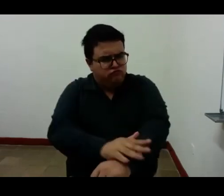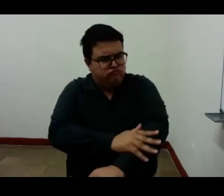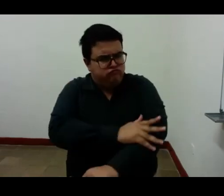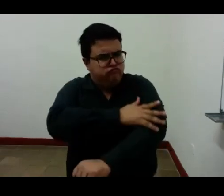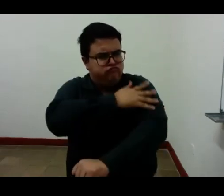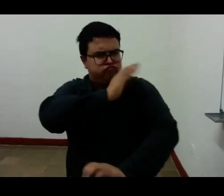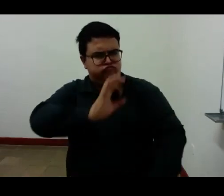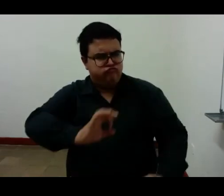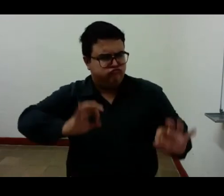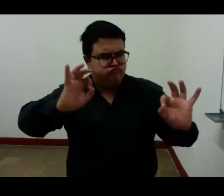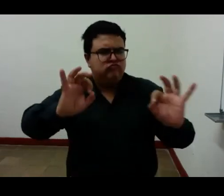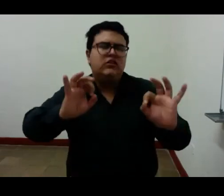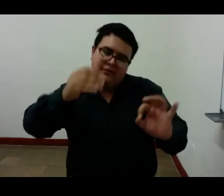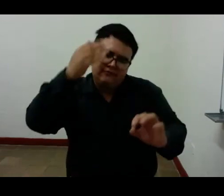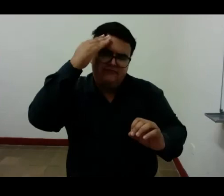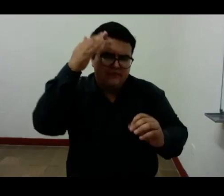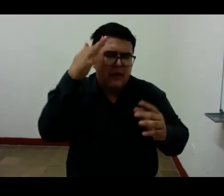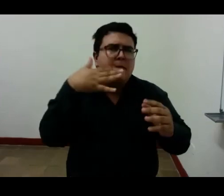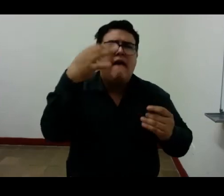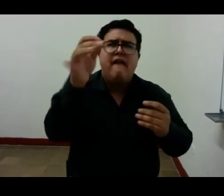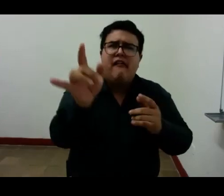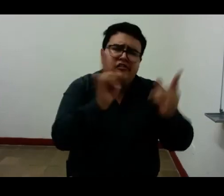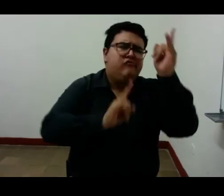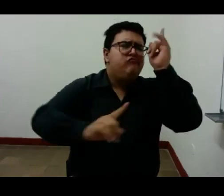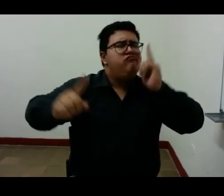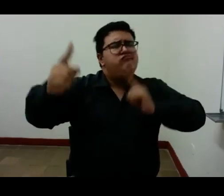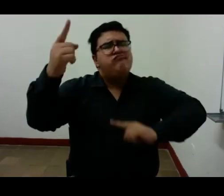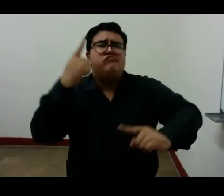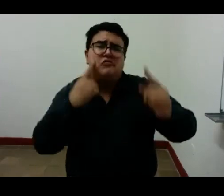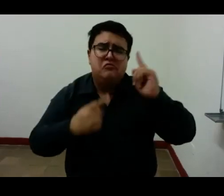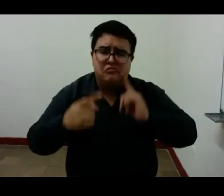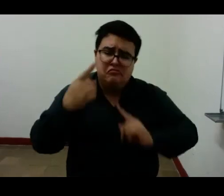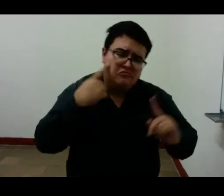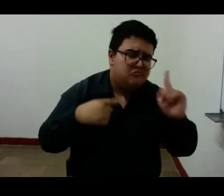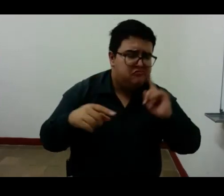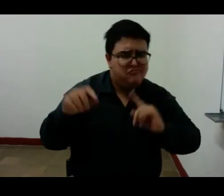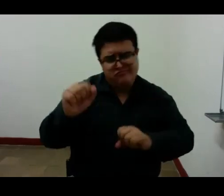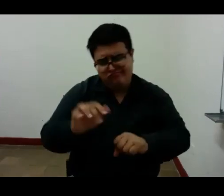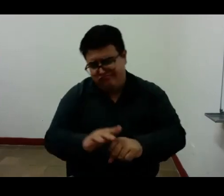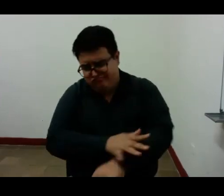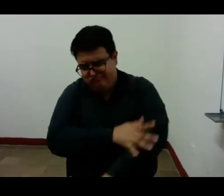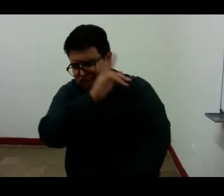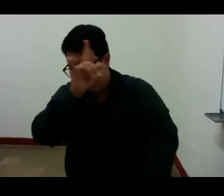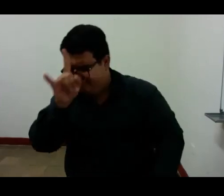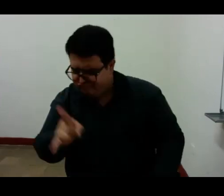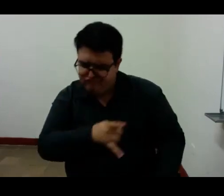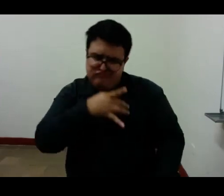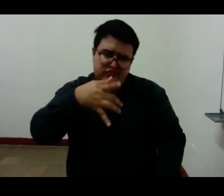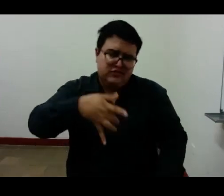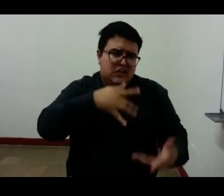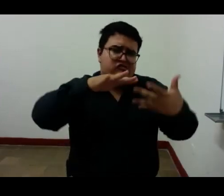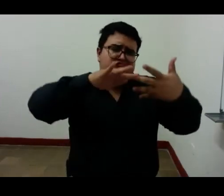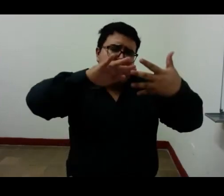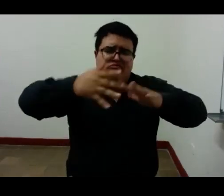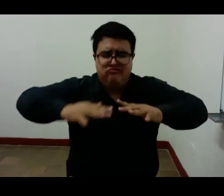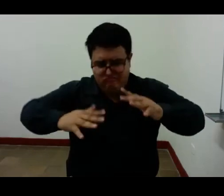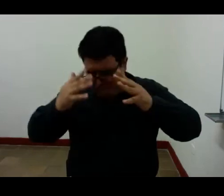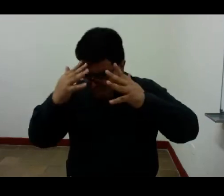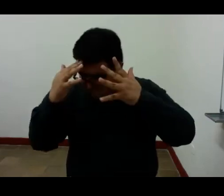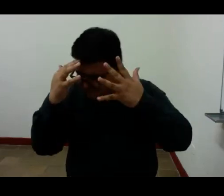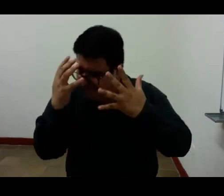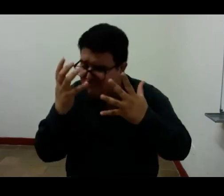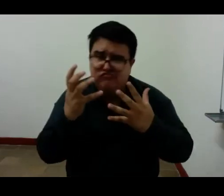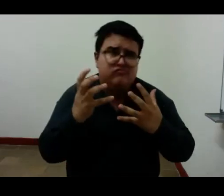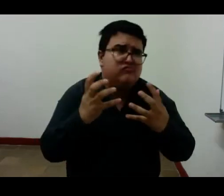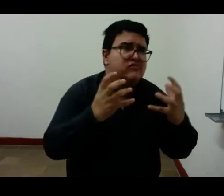hasta llora y se disgusta cuando se parte el arte